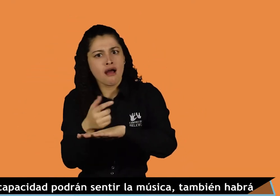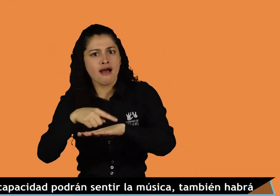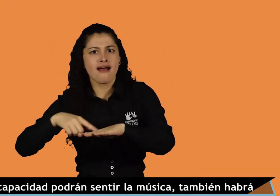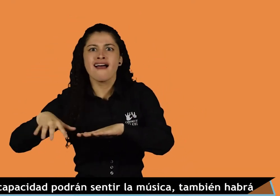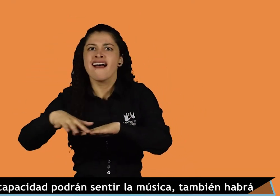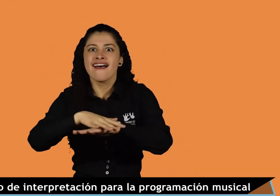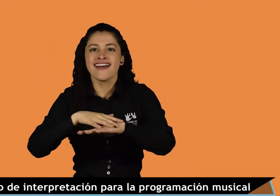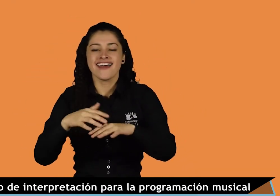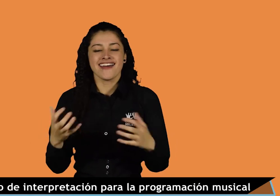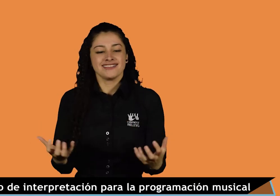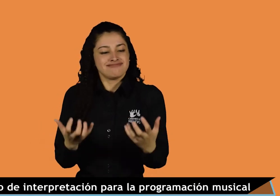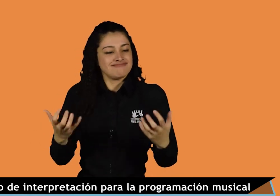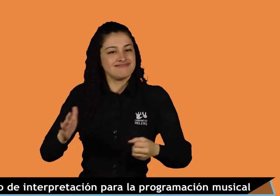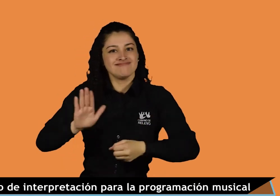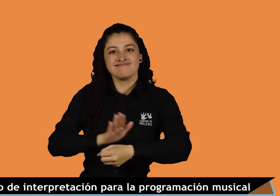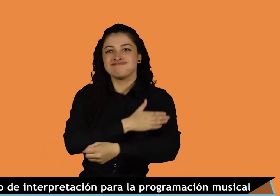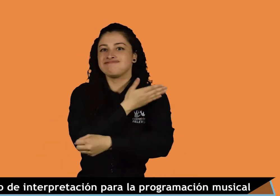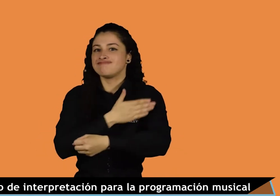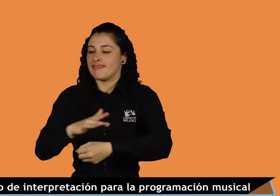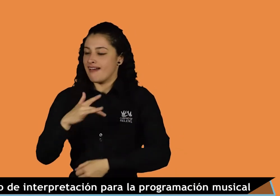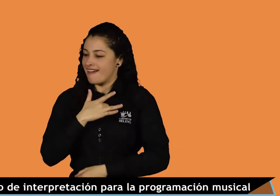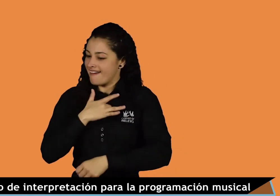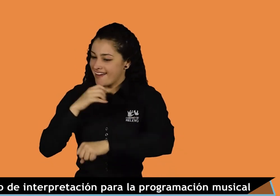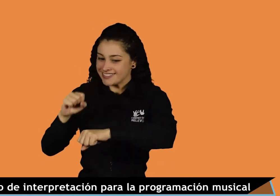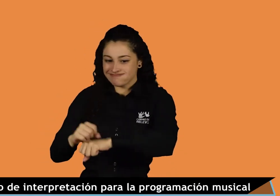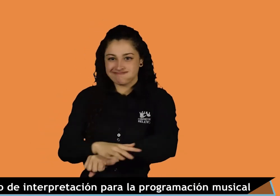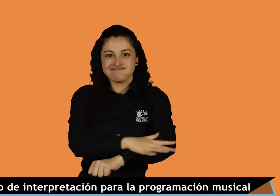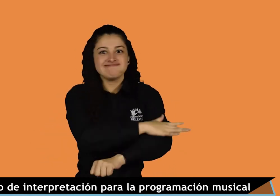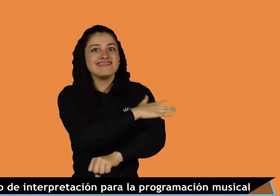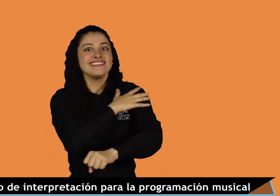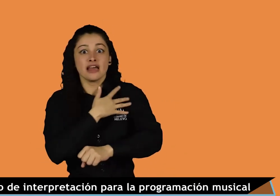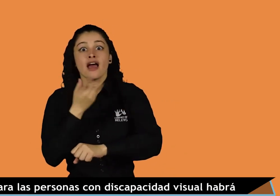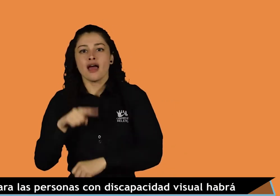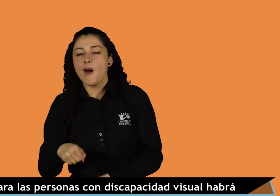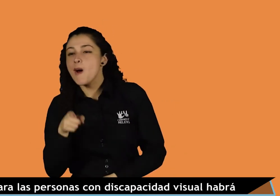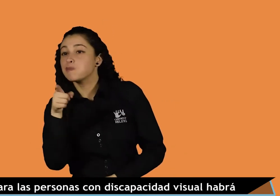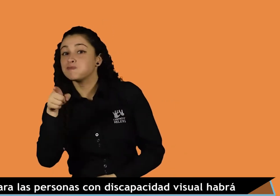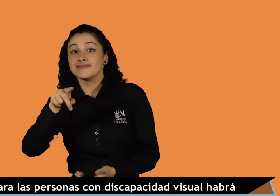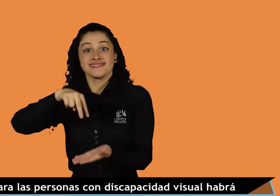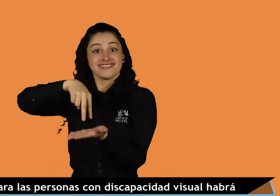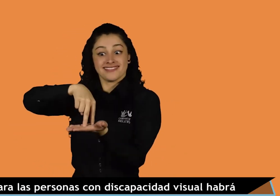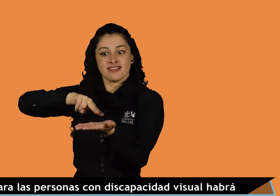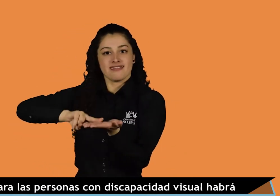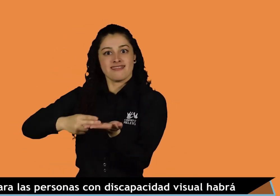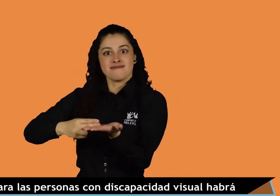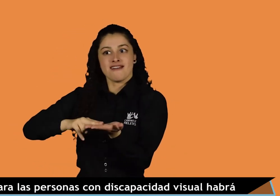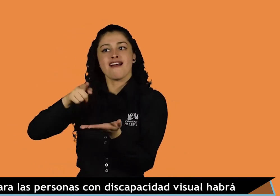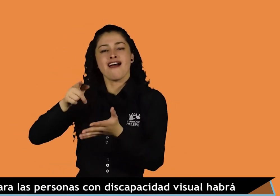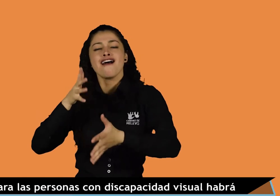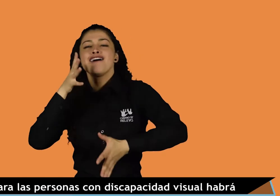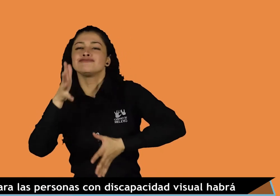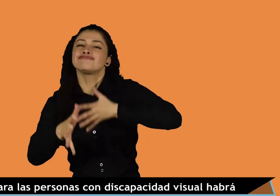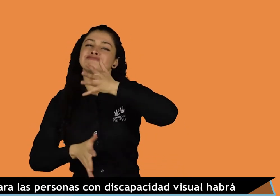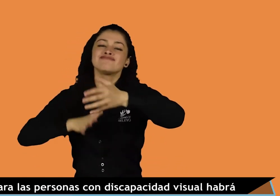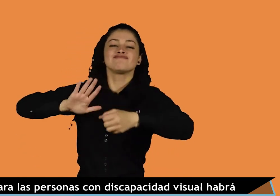habrá servicio de interpretación para la programación musical y para las personas con discapacidad visual habrá